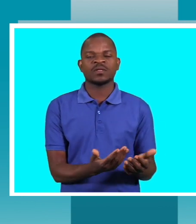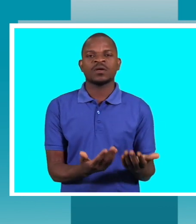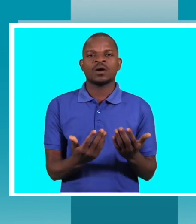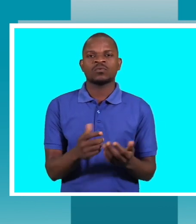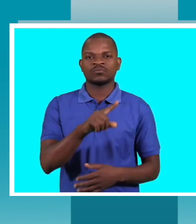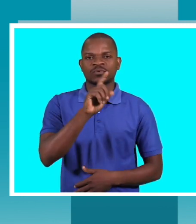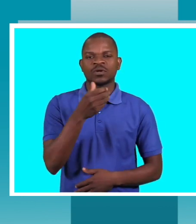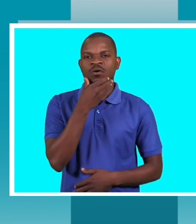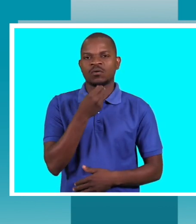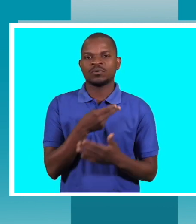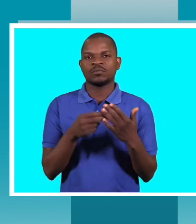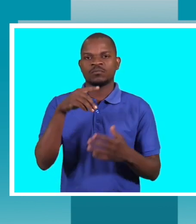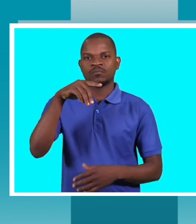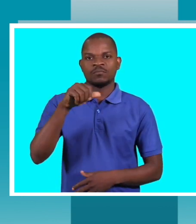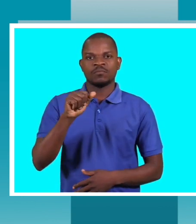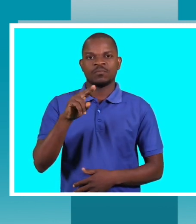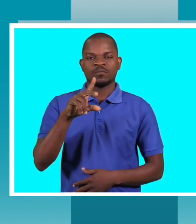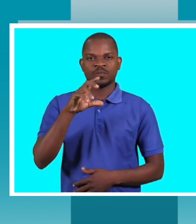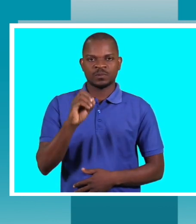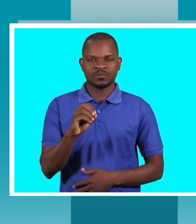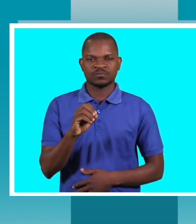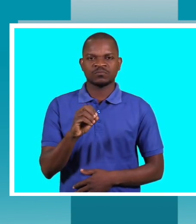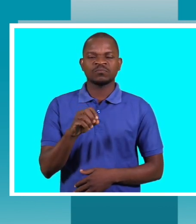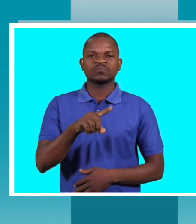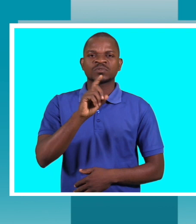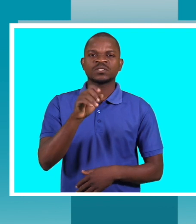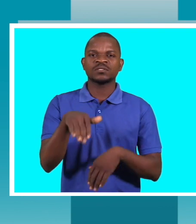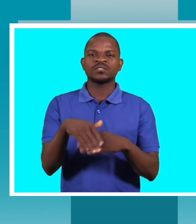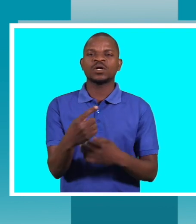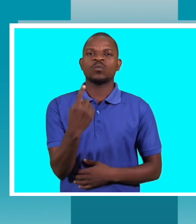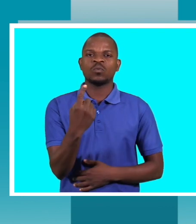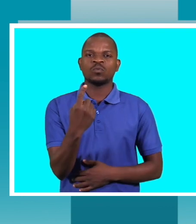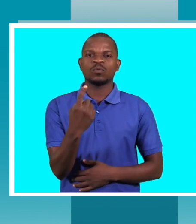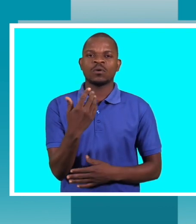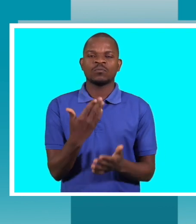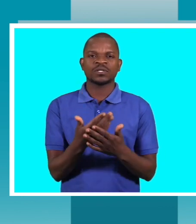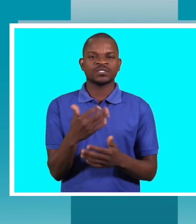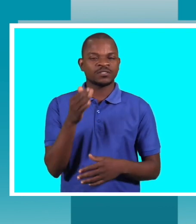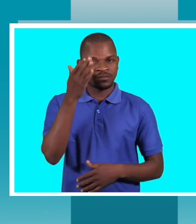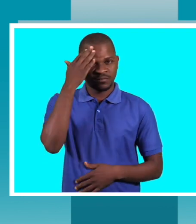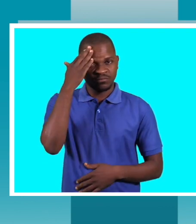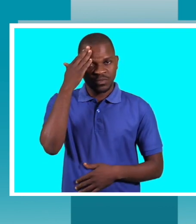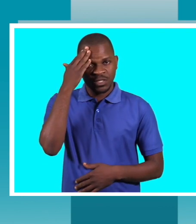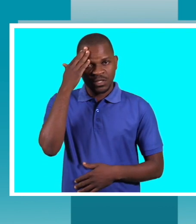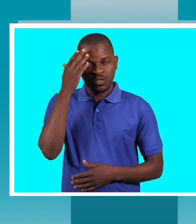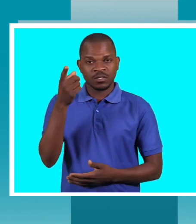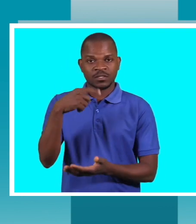ao dia 1, há um trabalho específico ao nível do país, sei que em Ampula serão sermões centrais, não é? Como sempre,